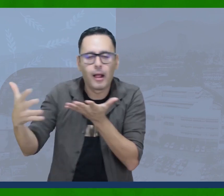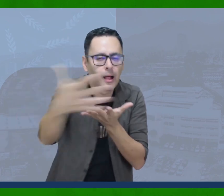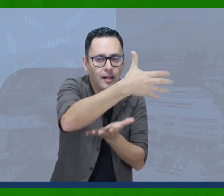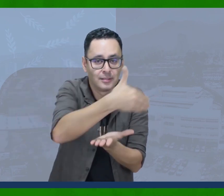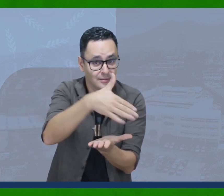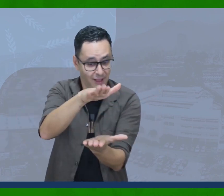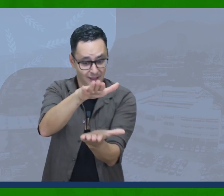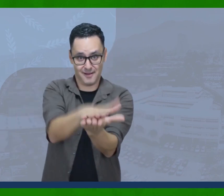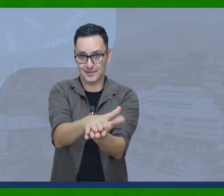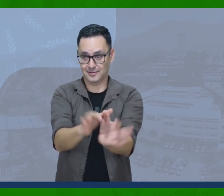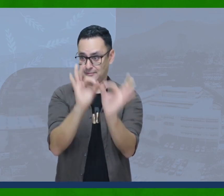documentaron.